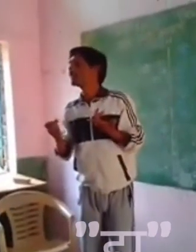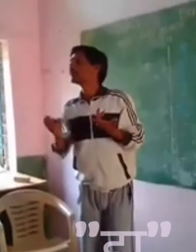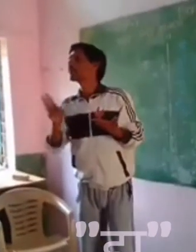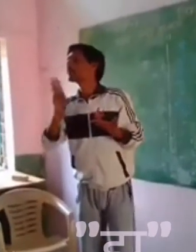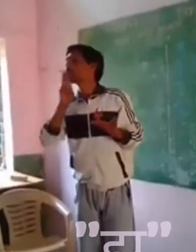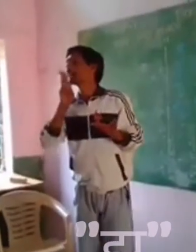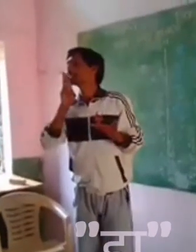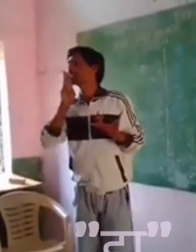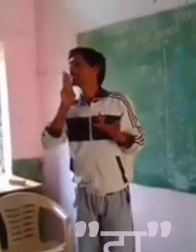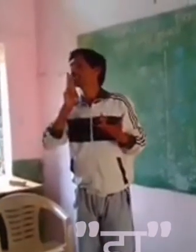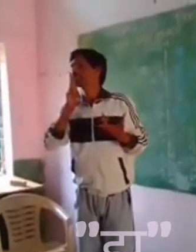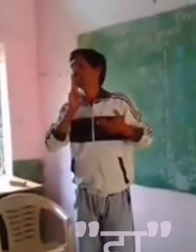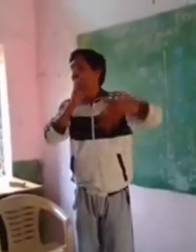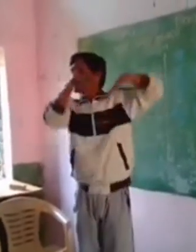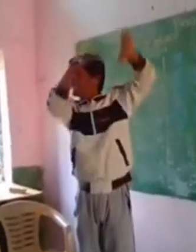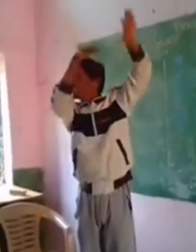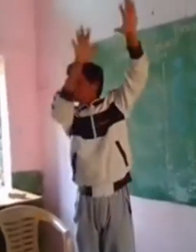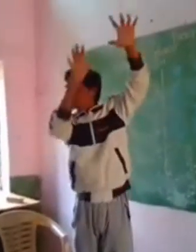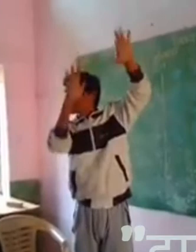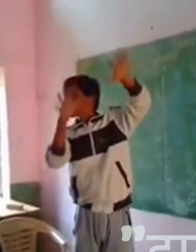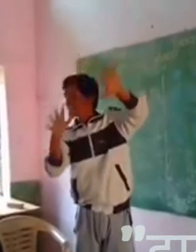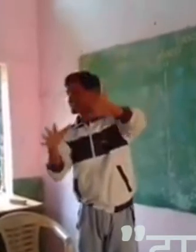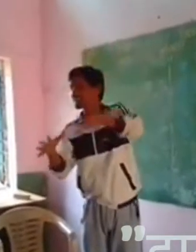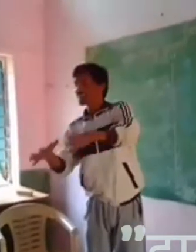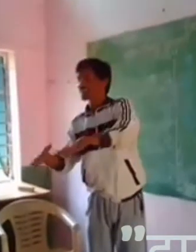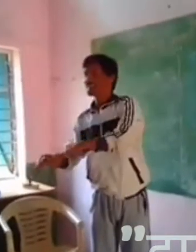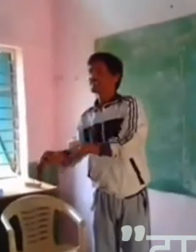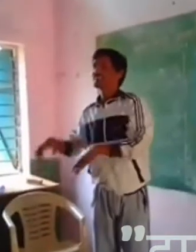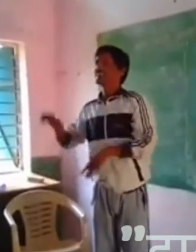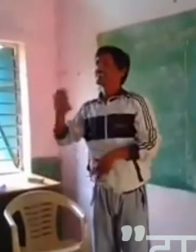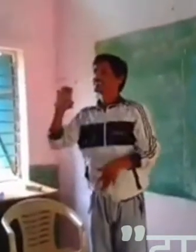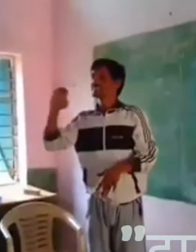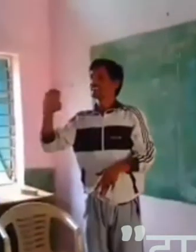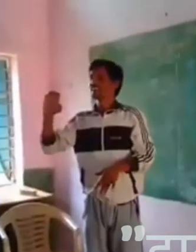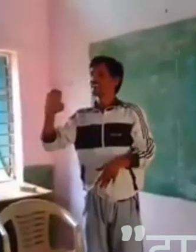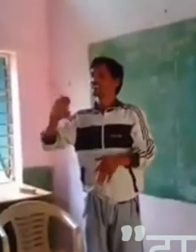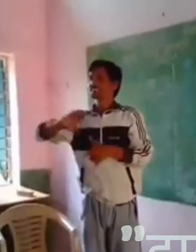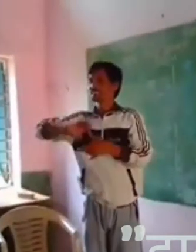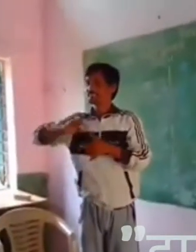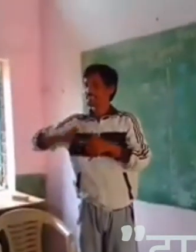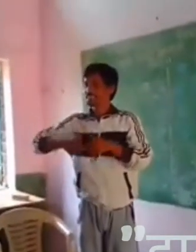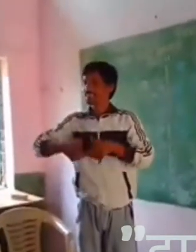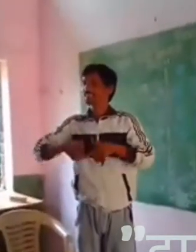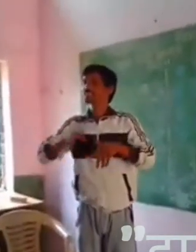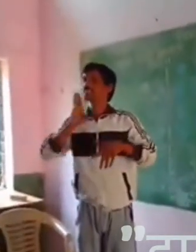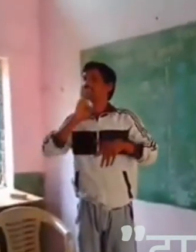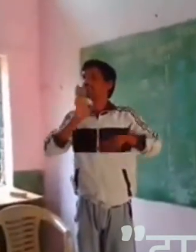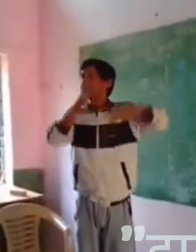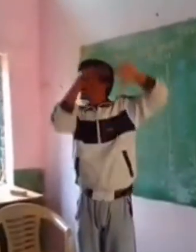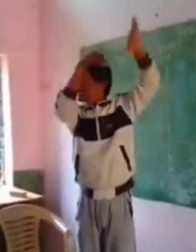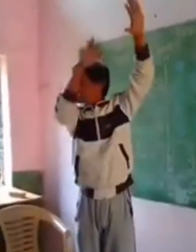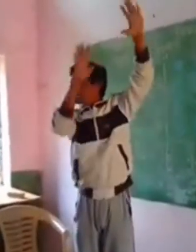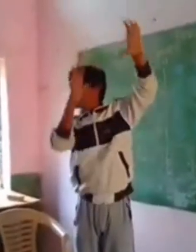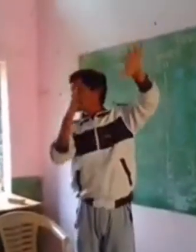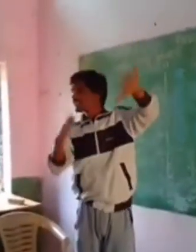पानी जमना जा से जमना